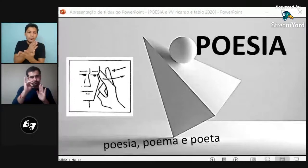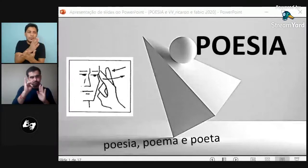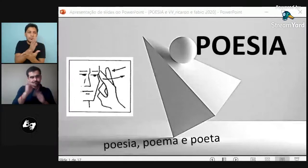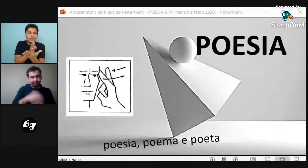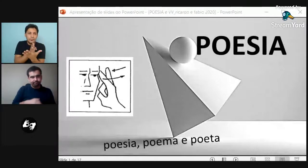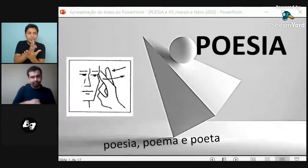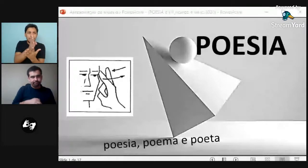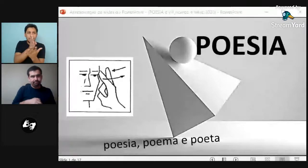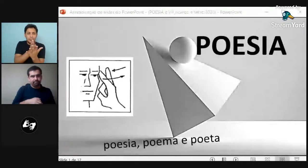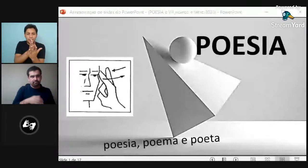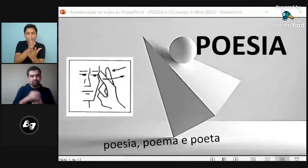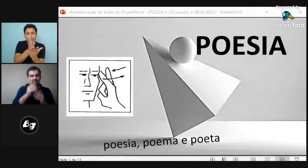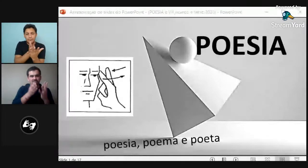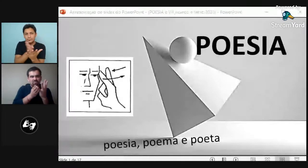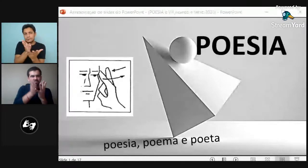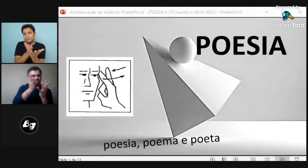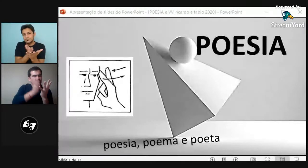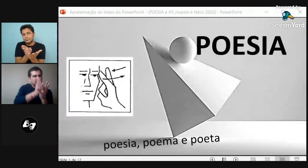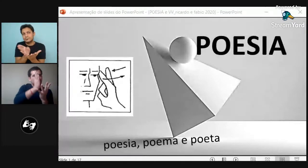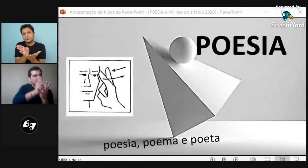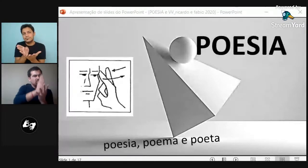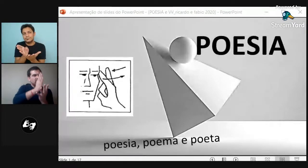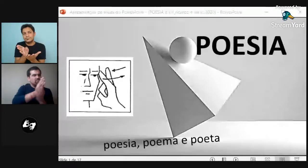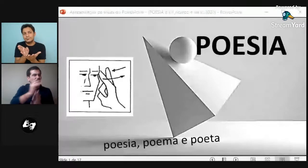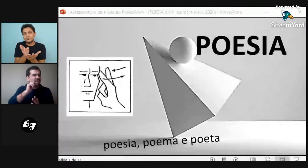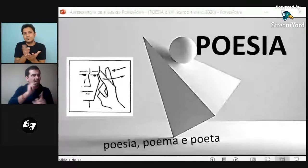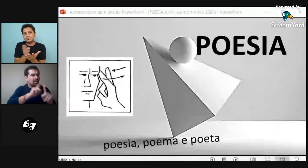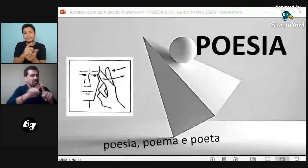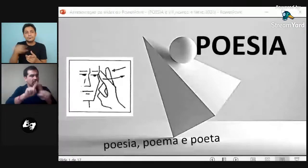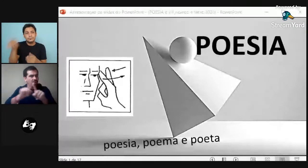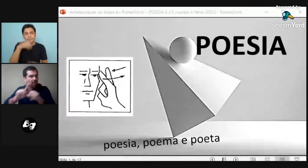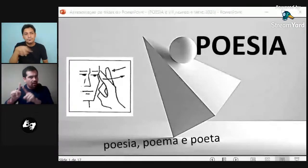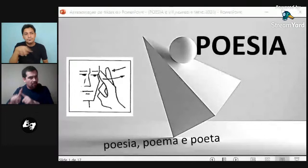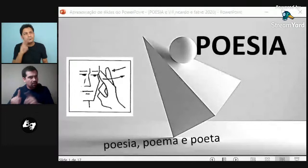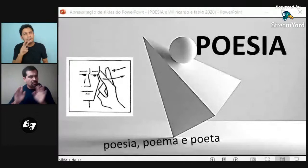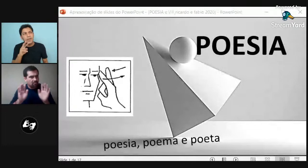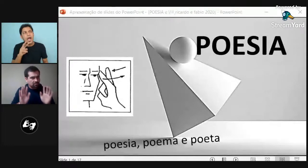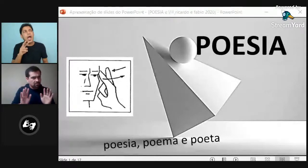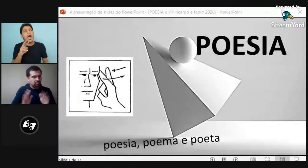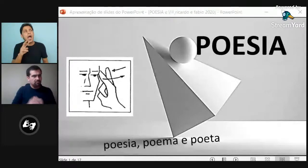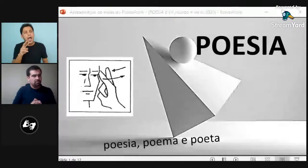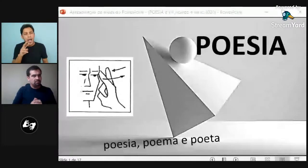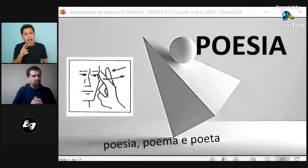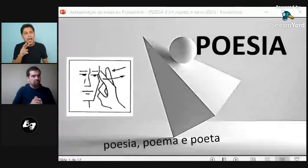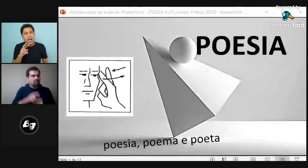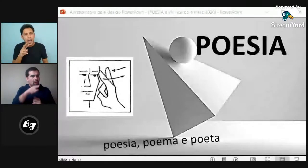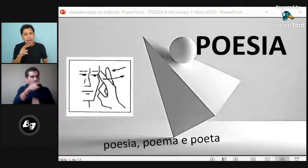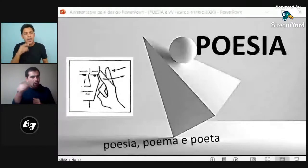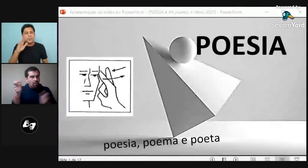y todos los elementos involucrados en él también hay diferentes líneas